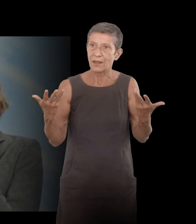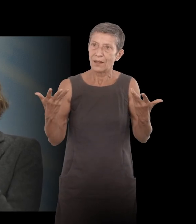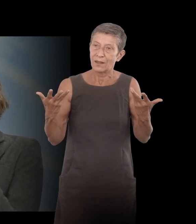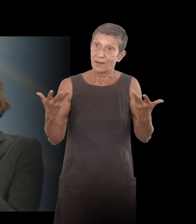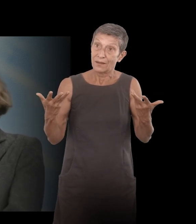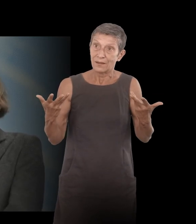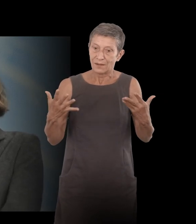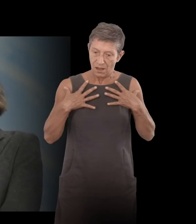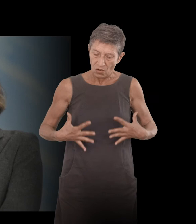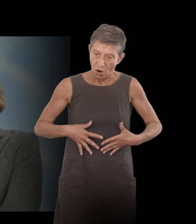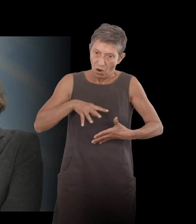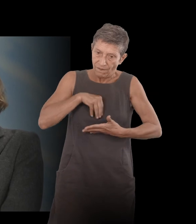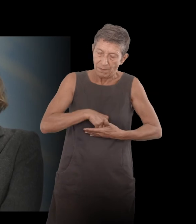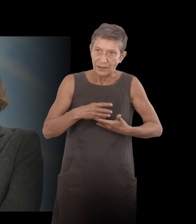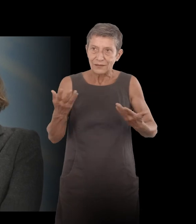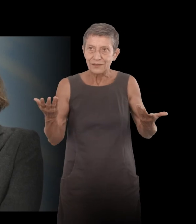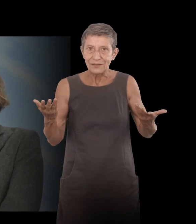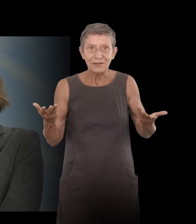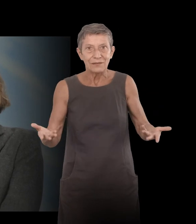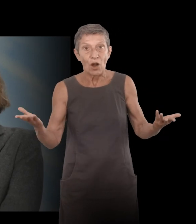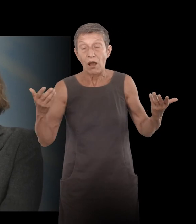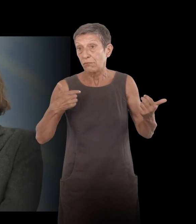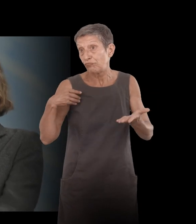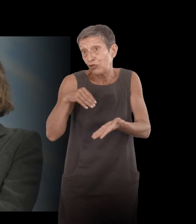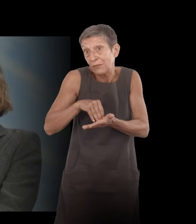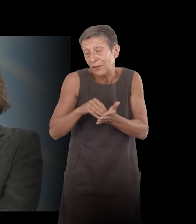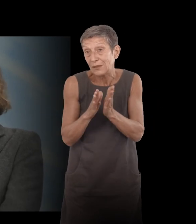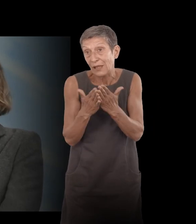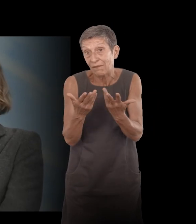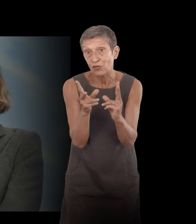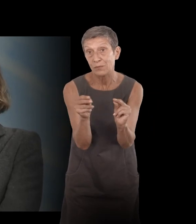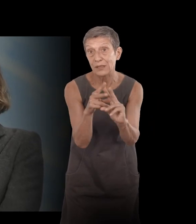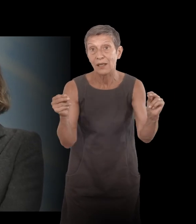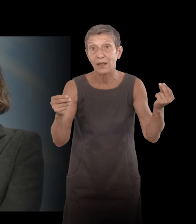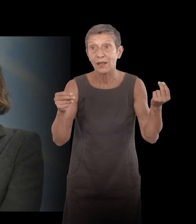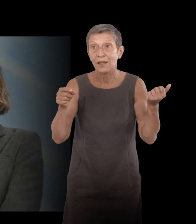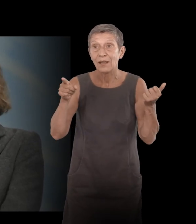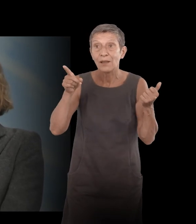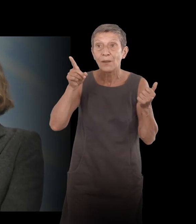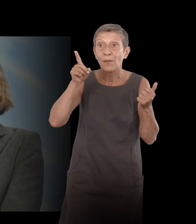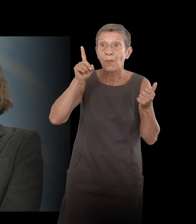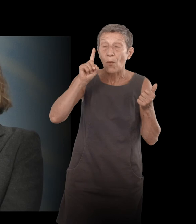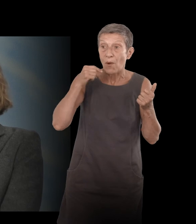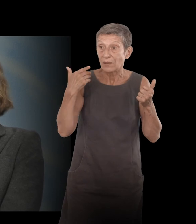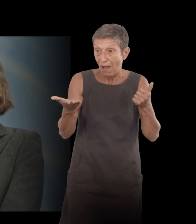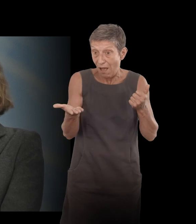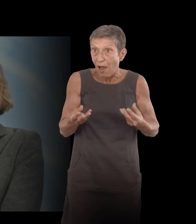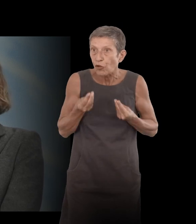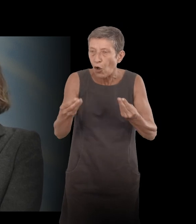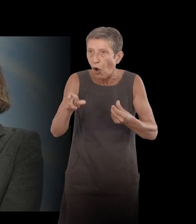donc voilà j'en ai parlé parce que ça pouvait aussi être de nouveaux liens qui permettent aux gens de s'identifier parce que s'ils ne'identifient pas au corps malade une femme va